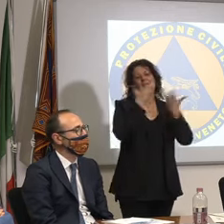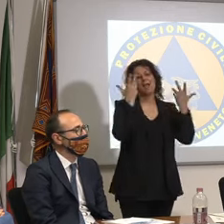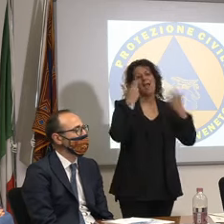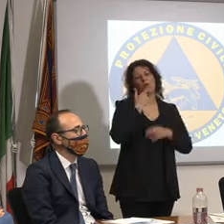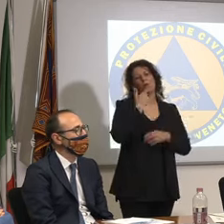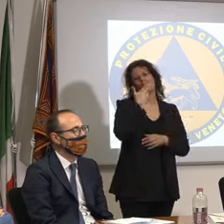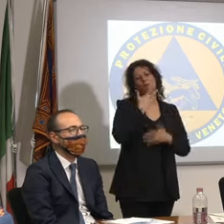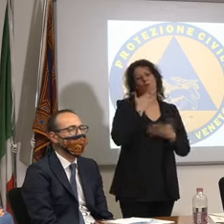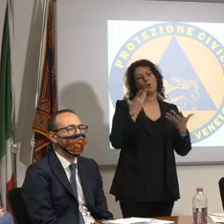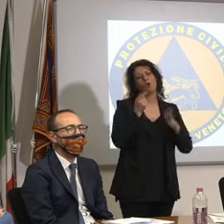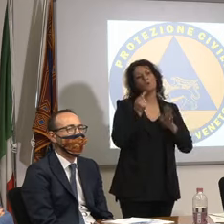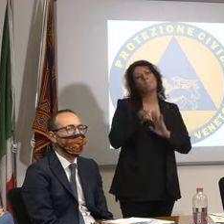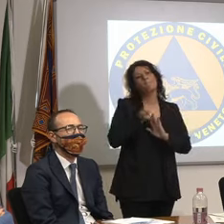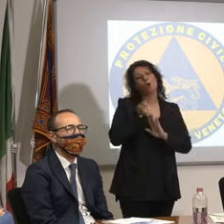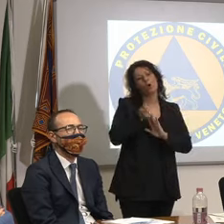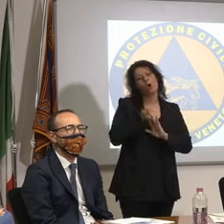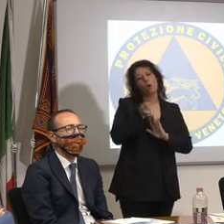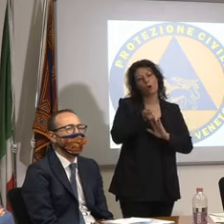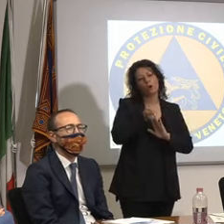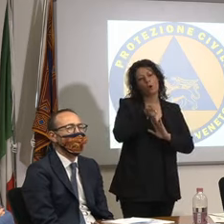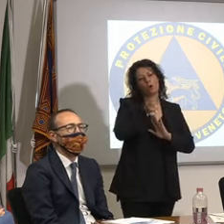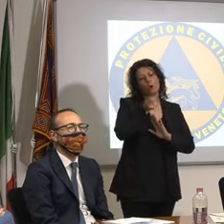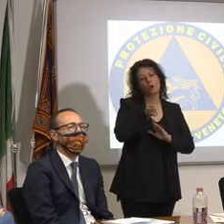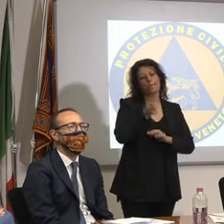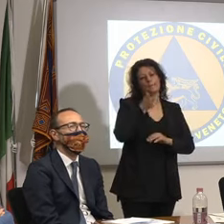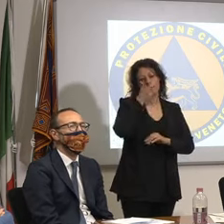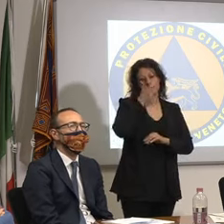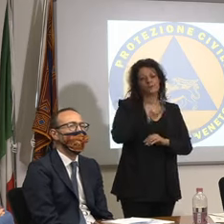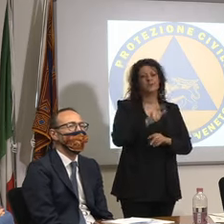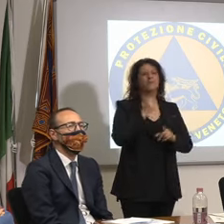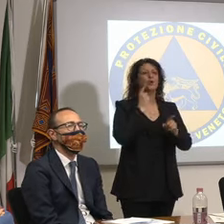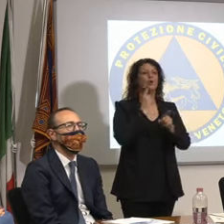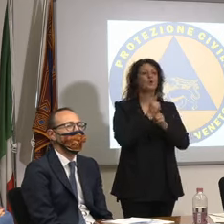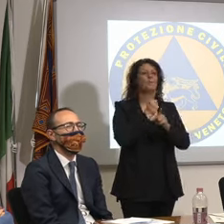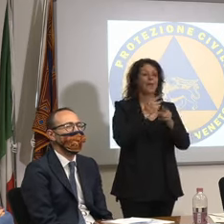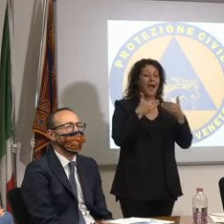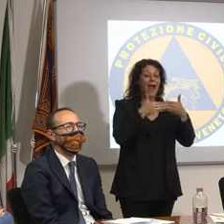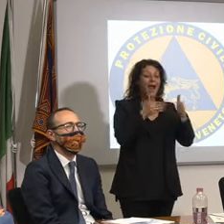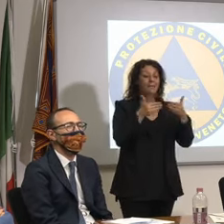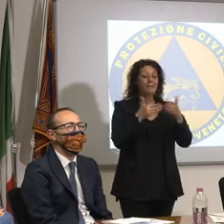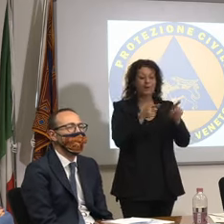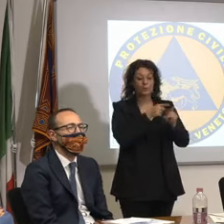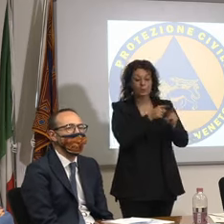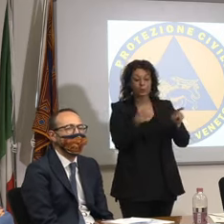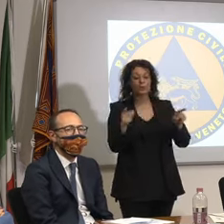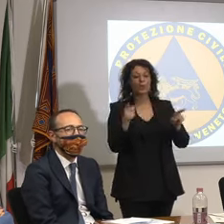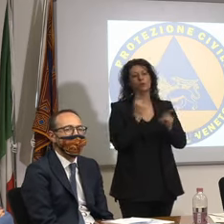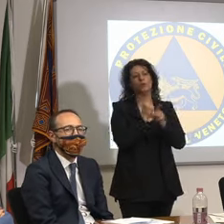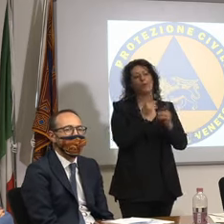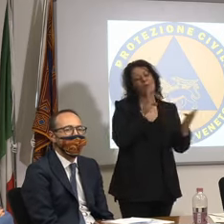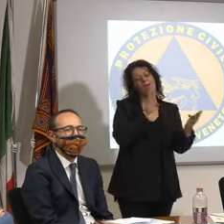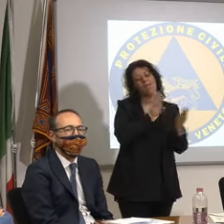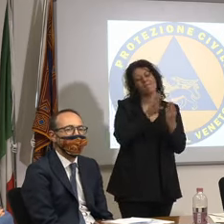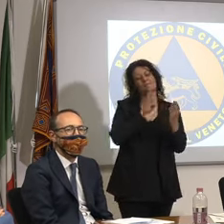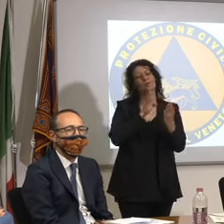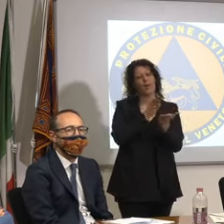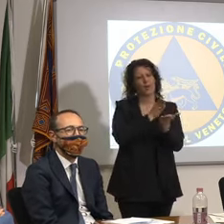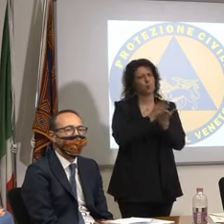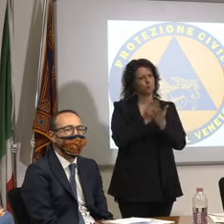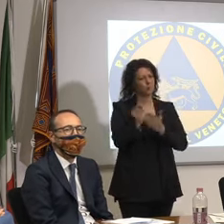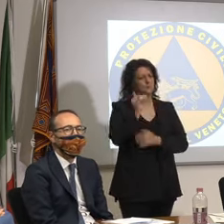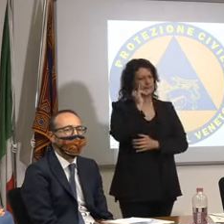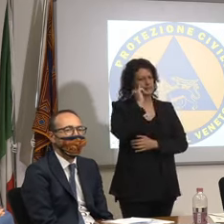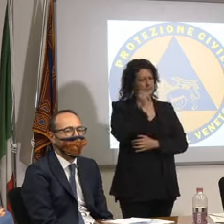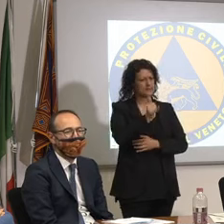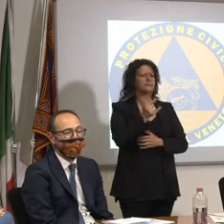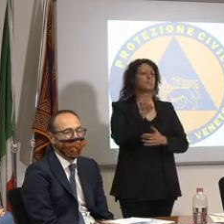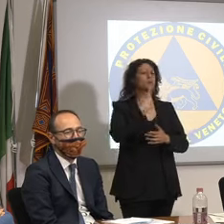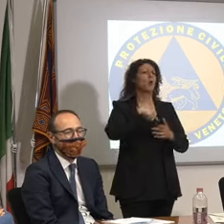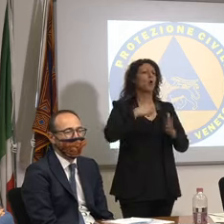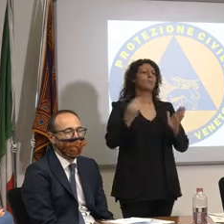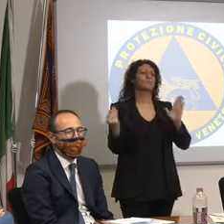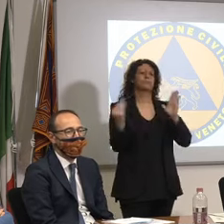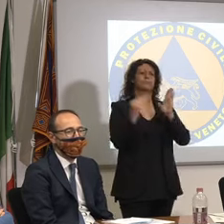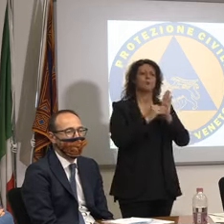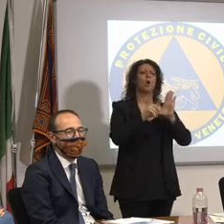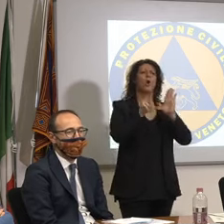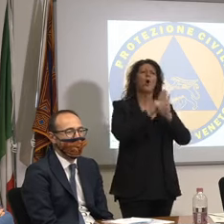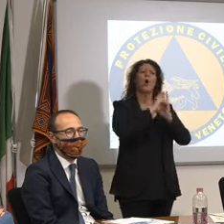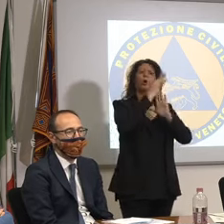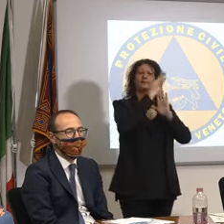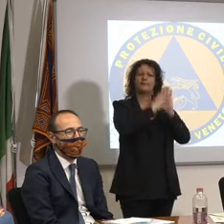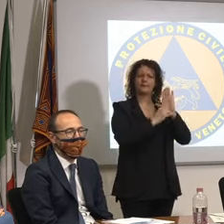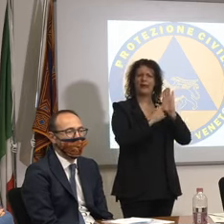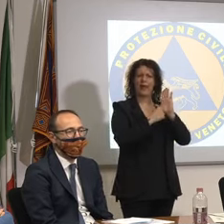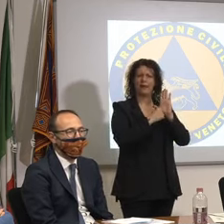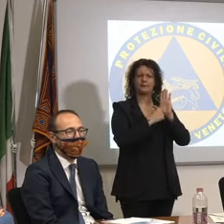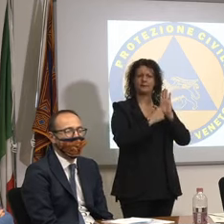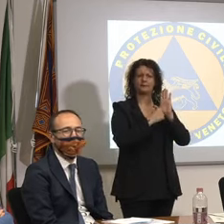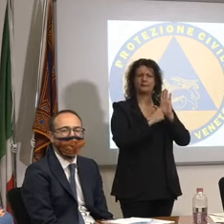cercheremo di affrontare tutte queste aperture le codifichiamo in questa ordinanza in maniera tale che prendendo in mano questa ordinanza